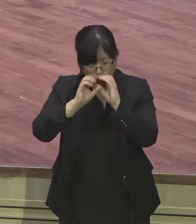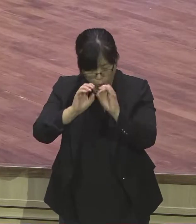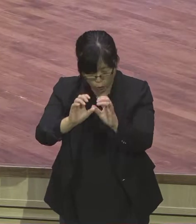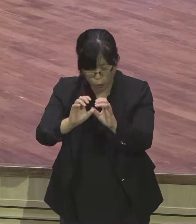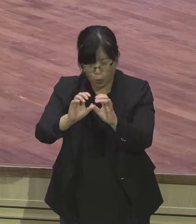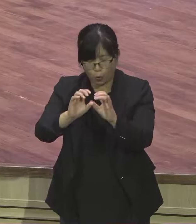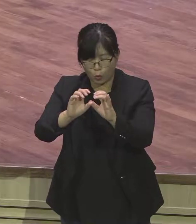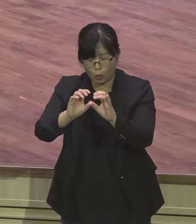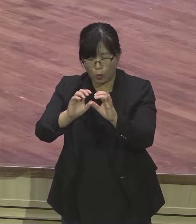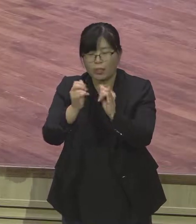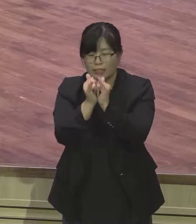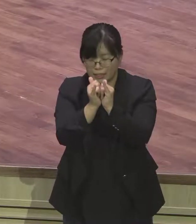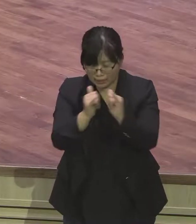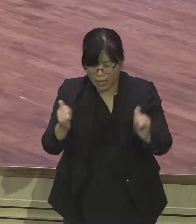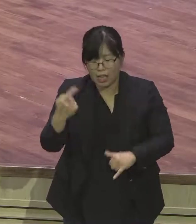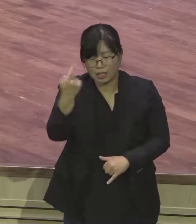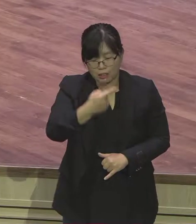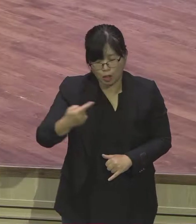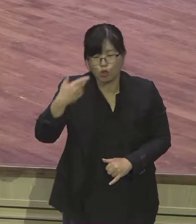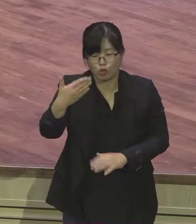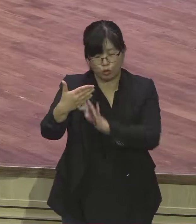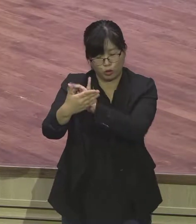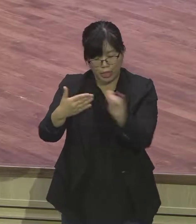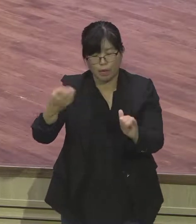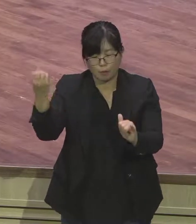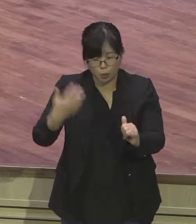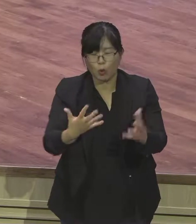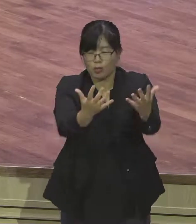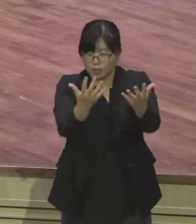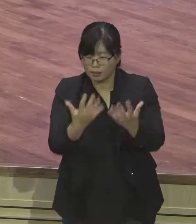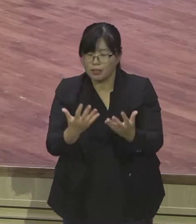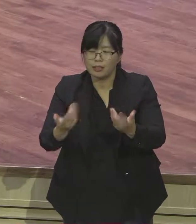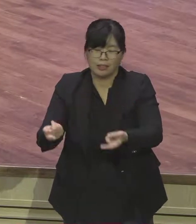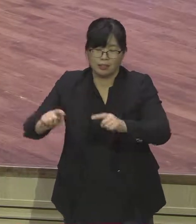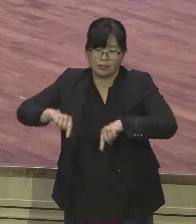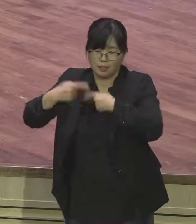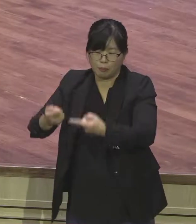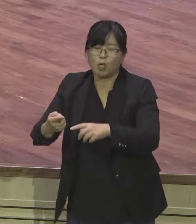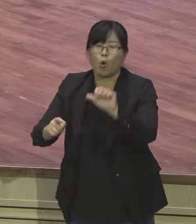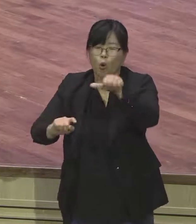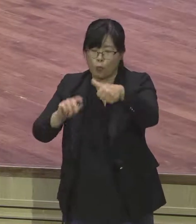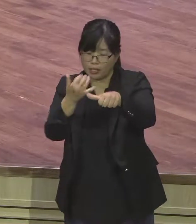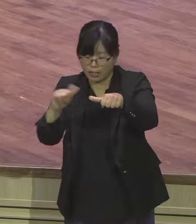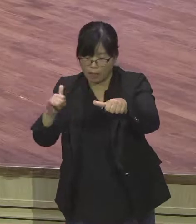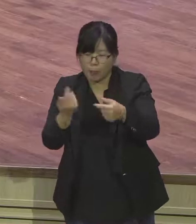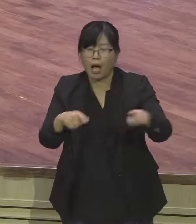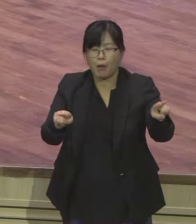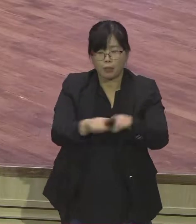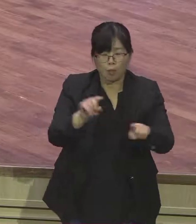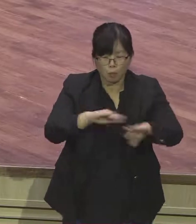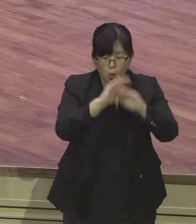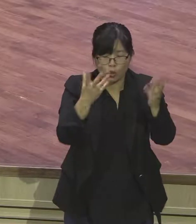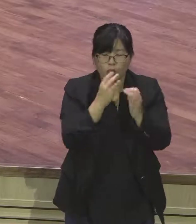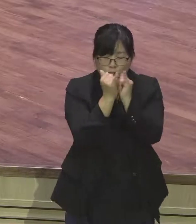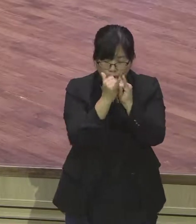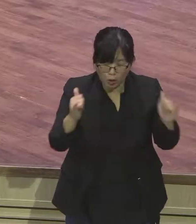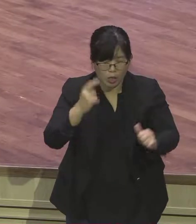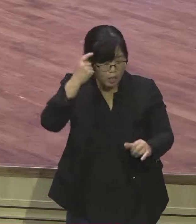백천구명과 오늘 참석한 오백여명 전도자들과 함께 모든 성도들이 영적으로 도전 받으며 요시옵은